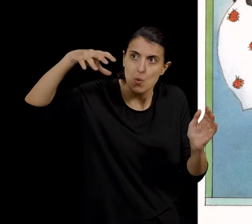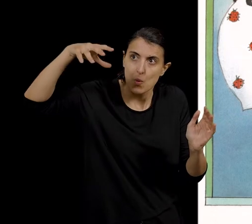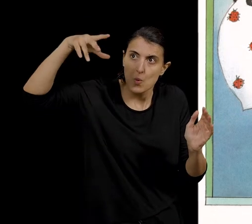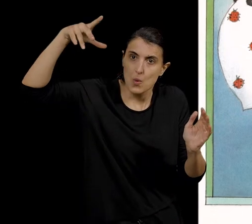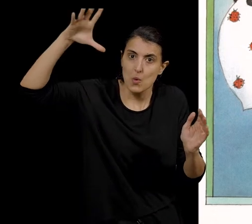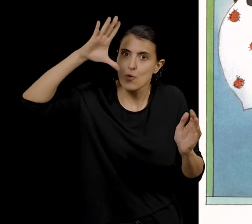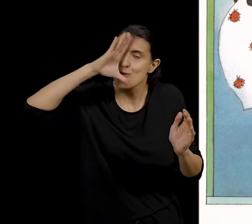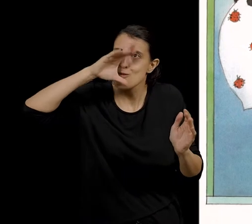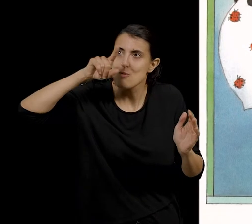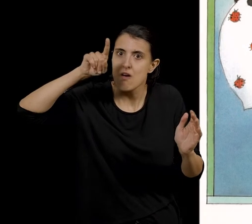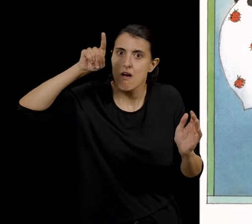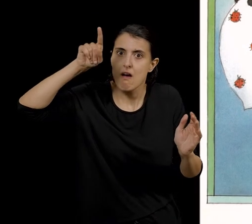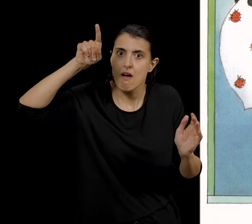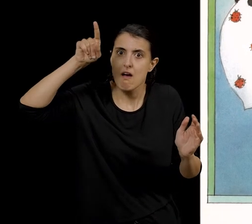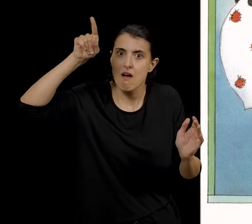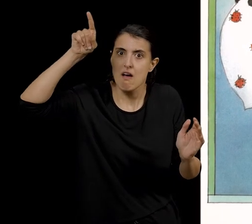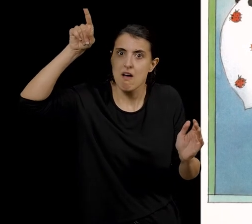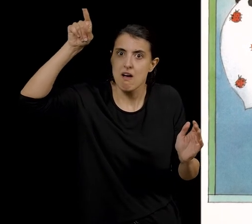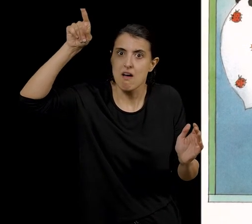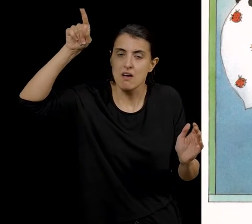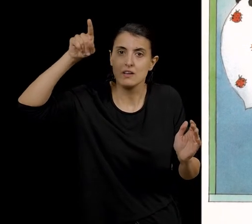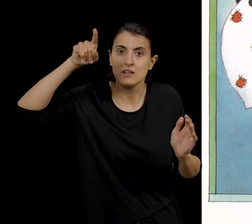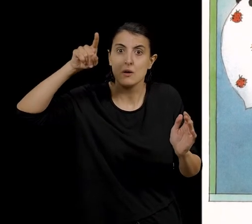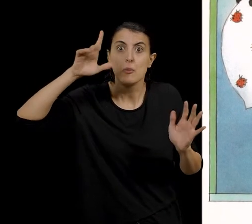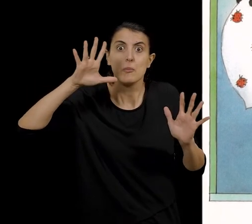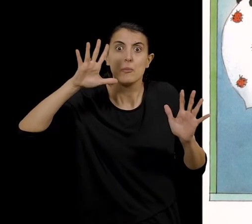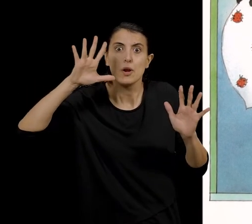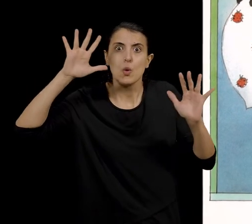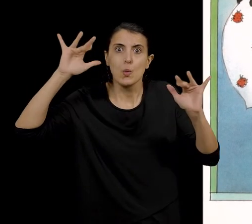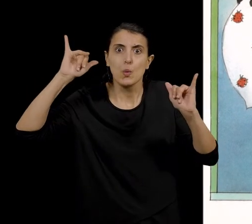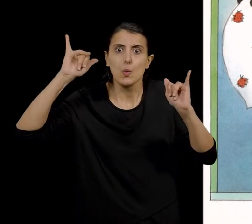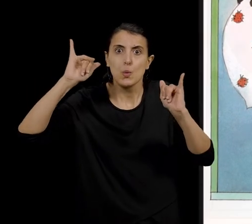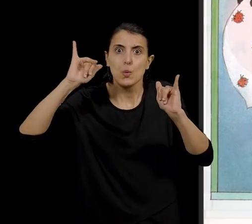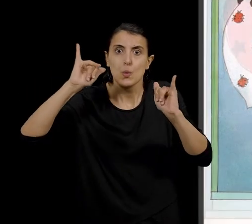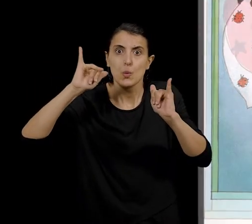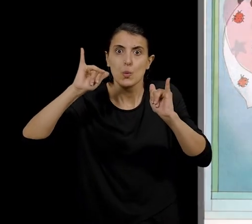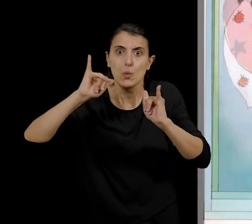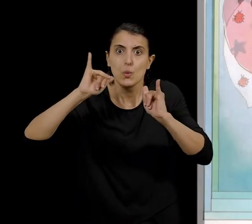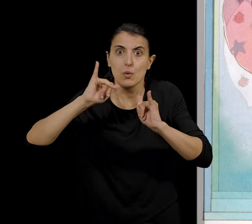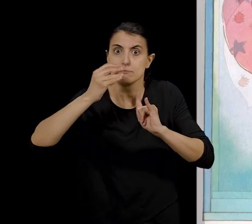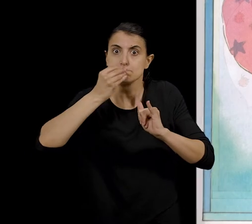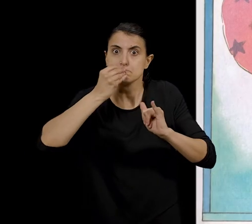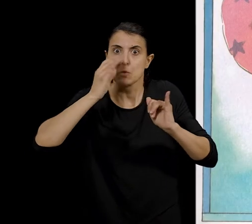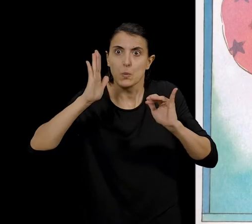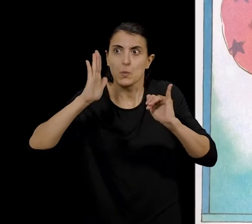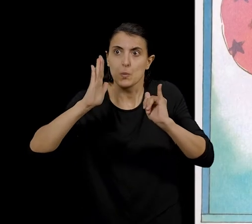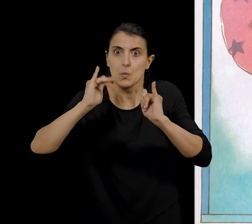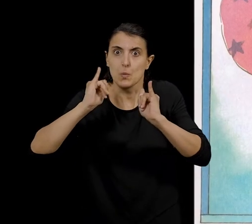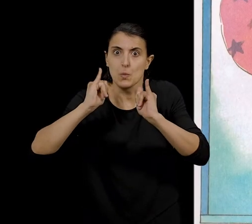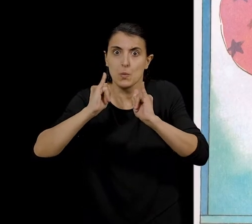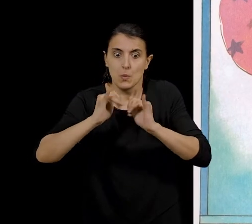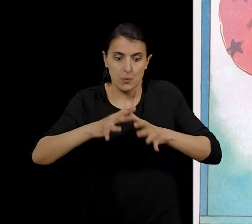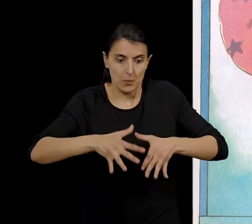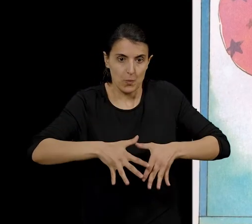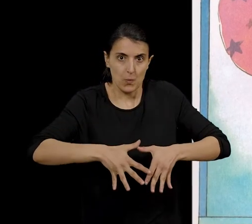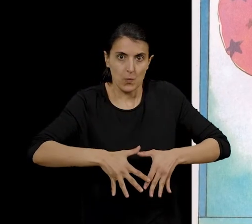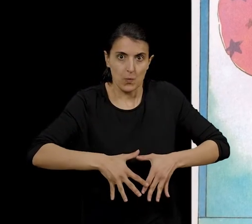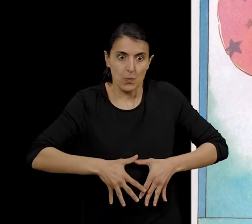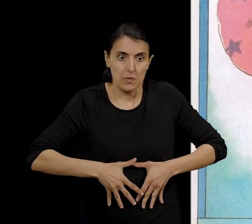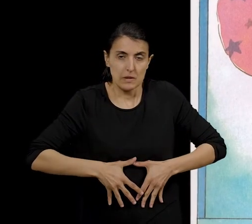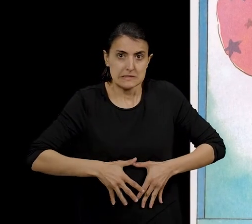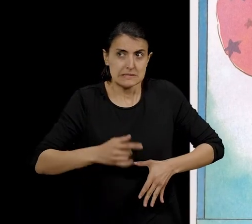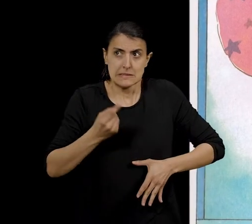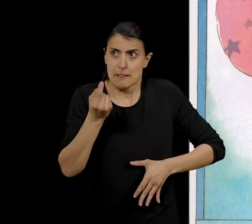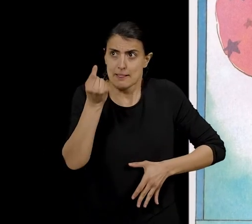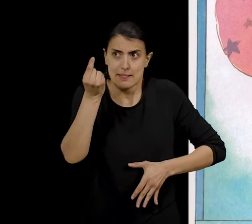'enfilava amunt amunt i com més amunt s'enfilava, més i més s'aprimava. La panxa se'n fa petita. Ai,